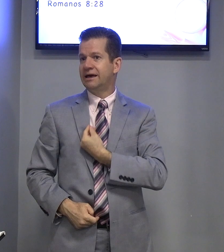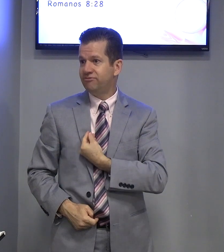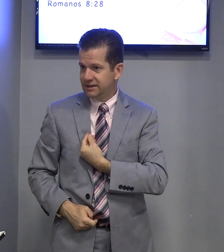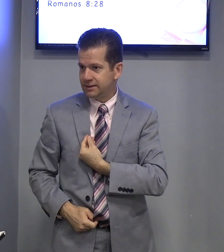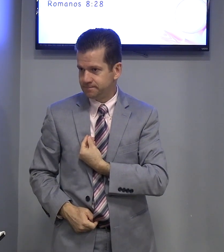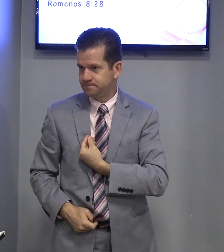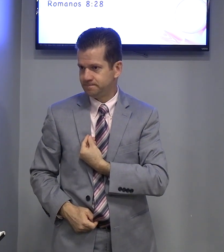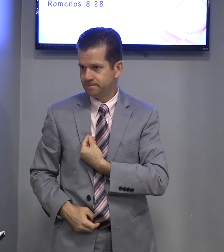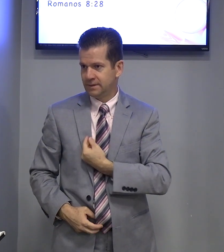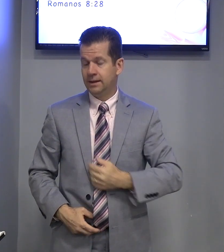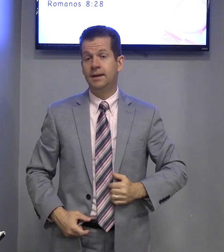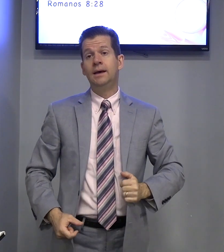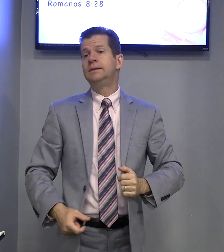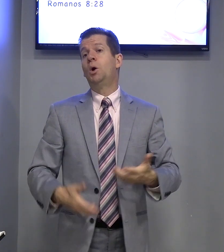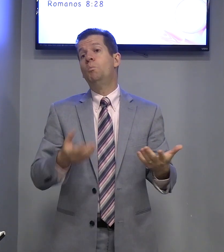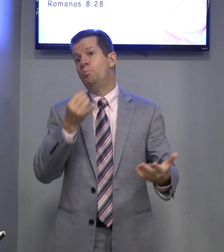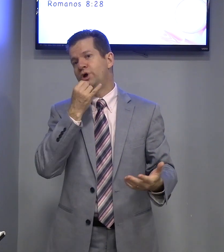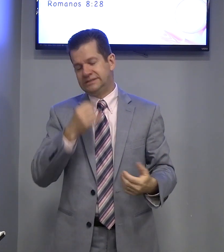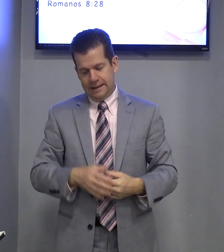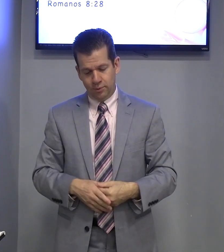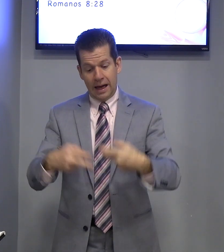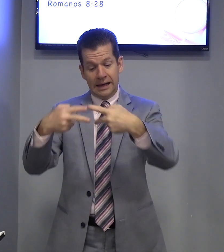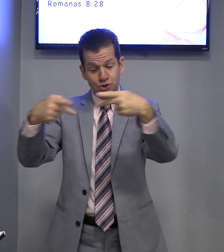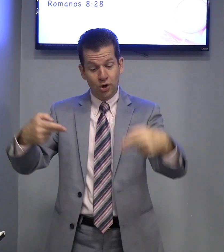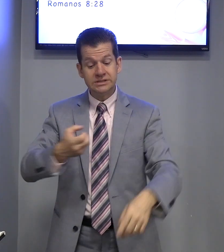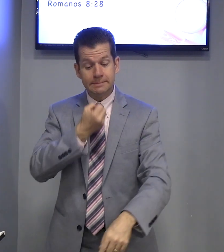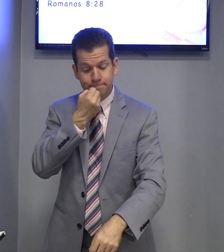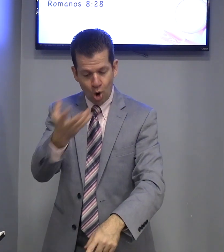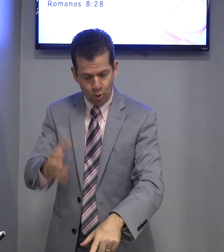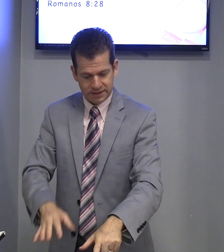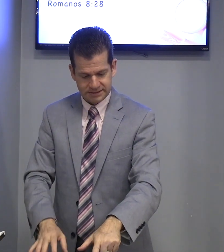minha vida. Então, por exemplo, as coisas boas.